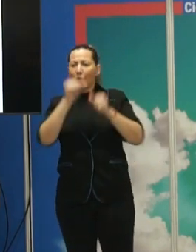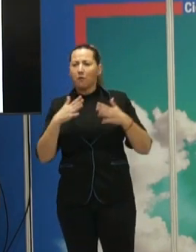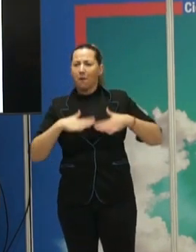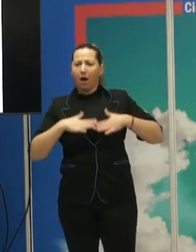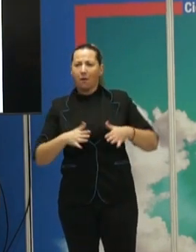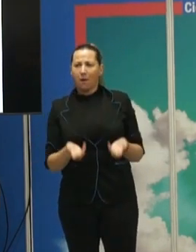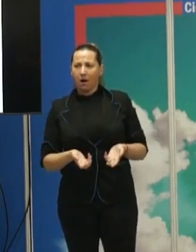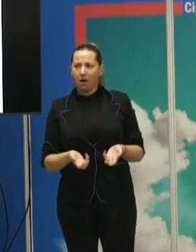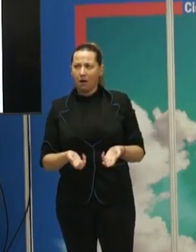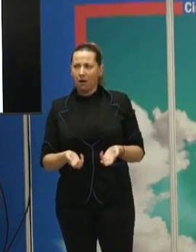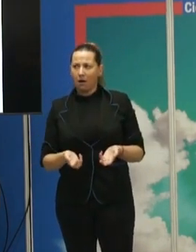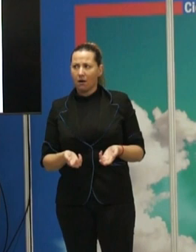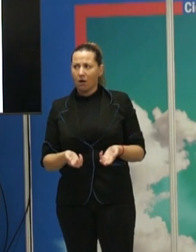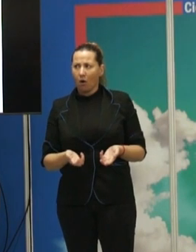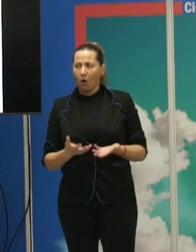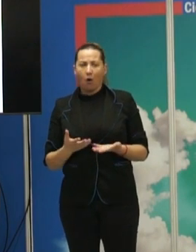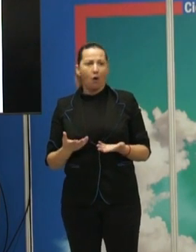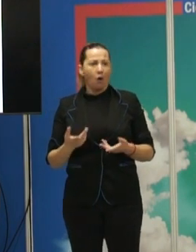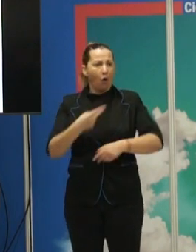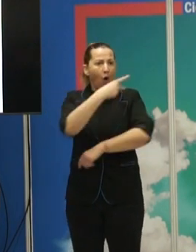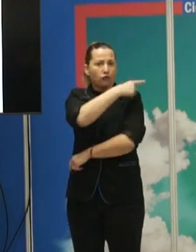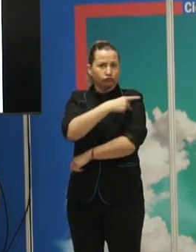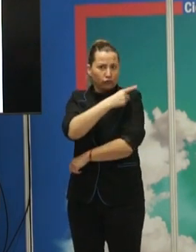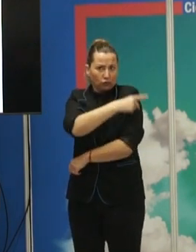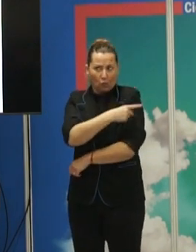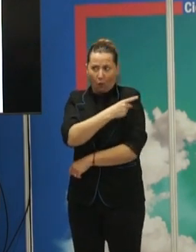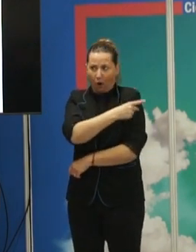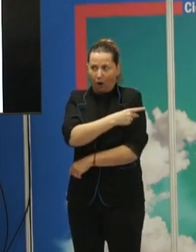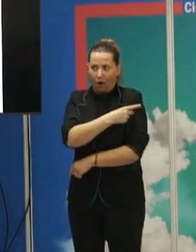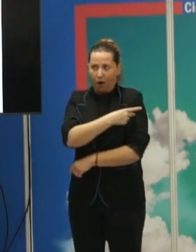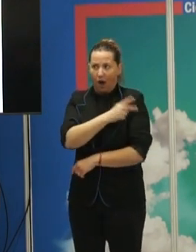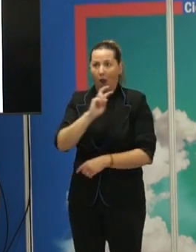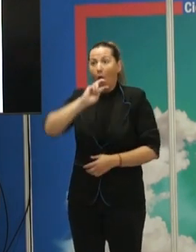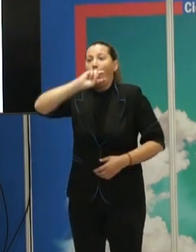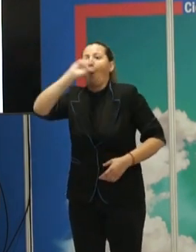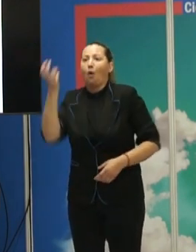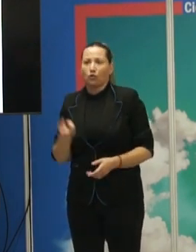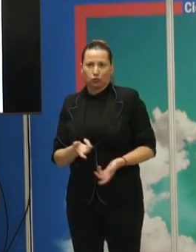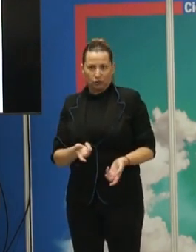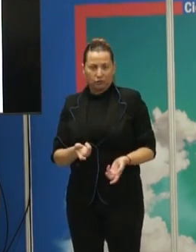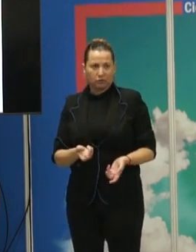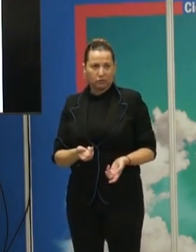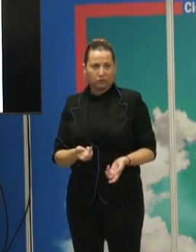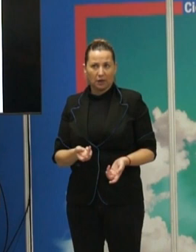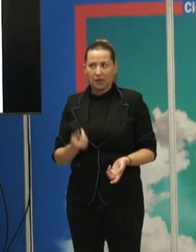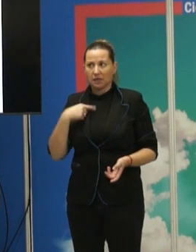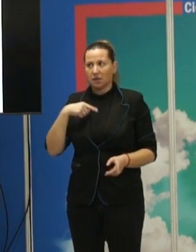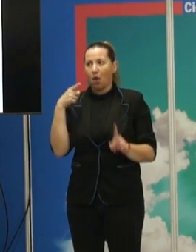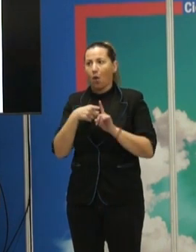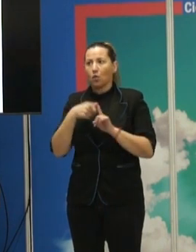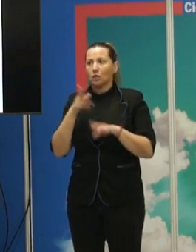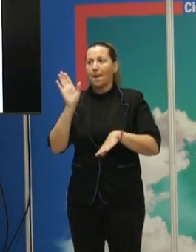todas las características físicas, los tatuajes, que son otro de los elementos que se utilizan para